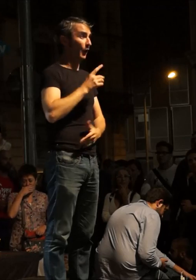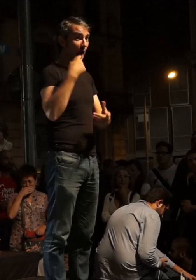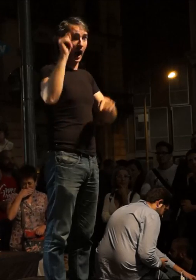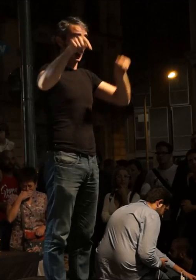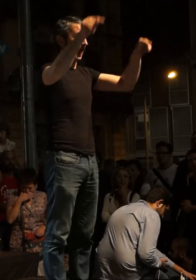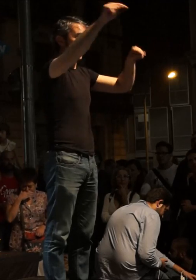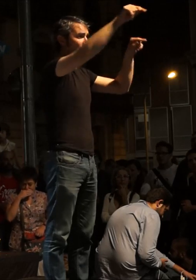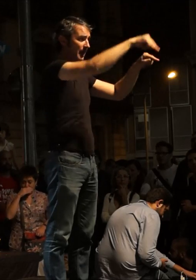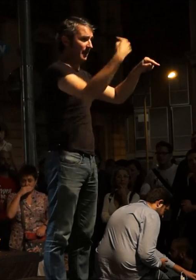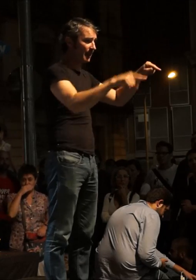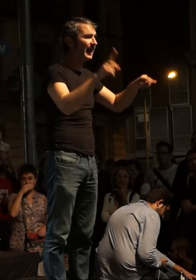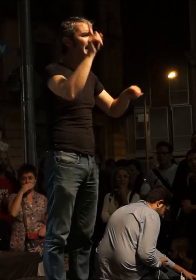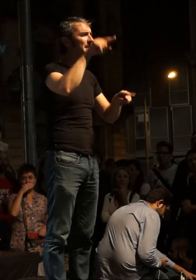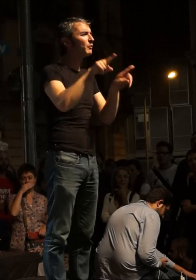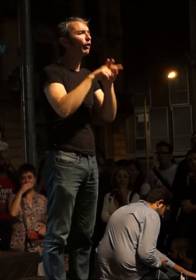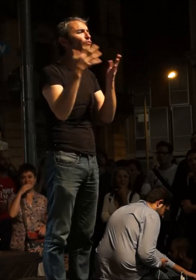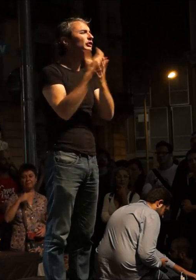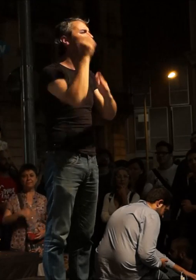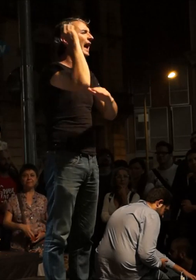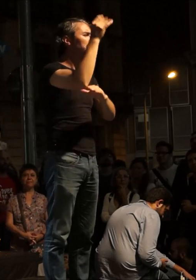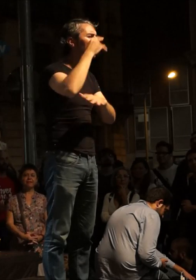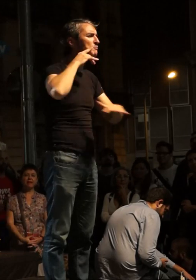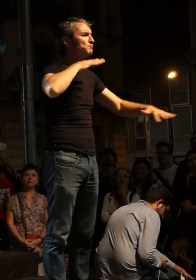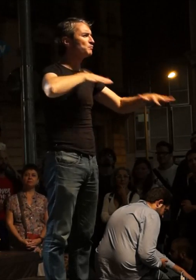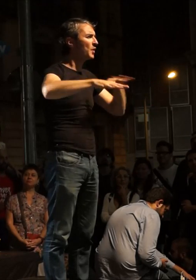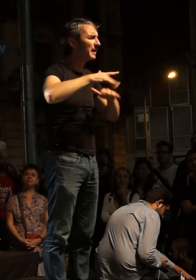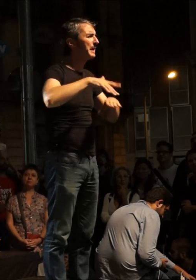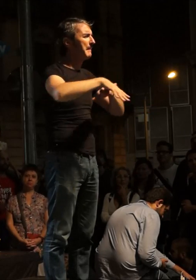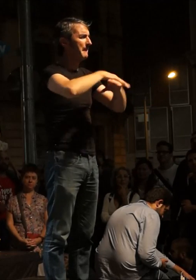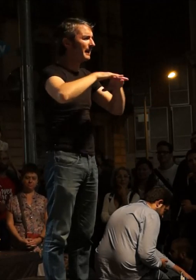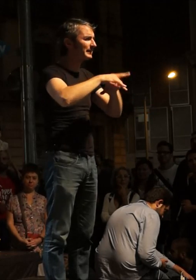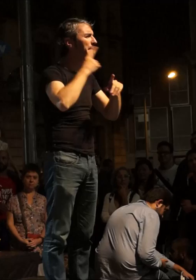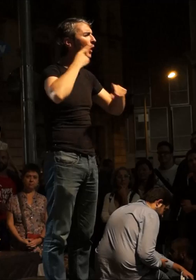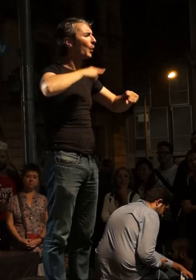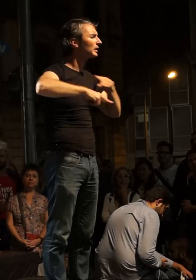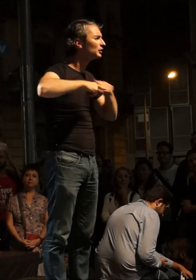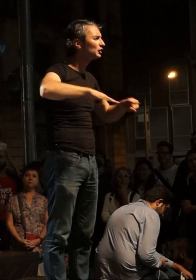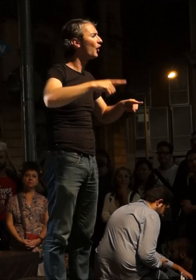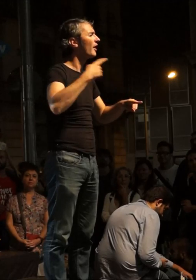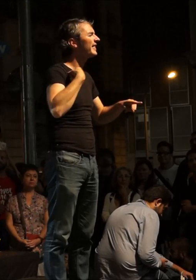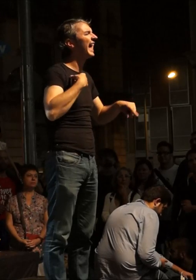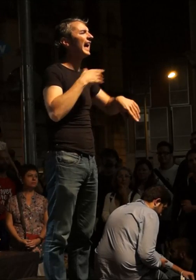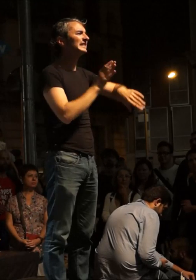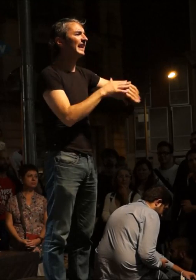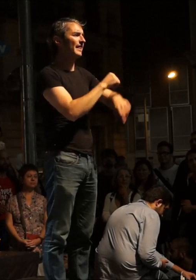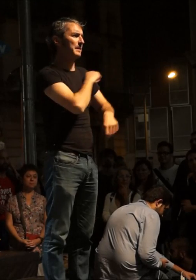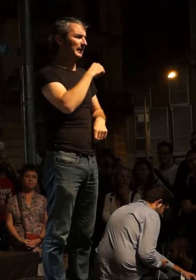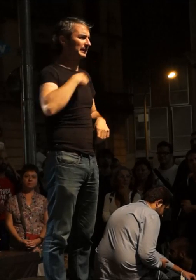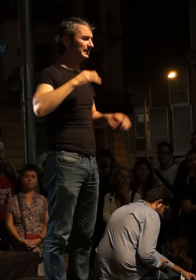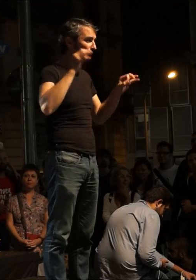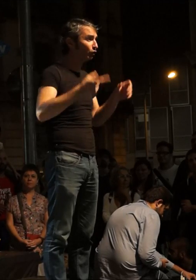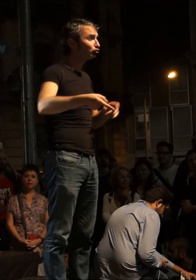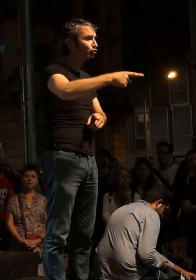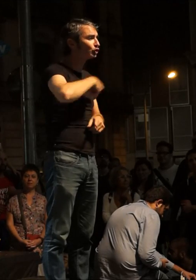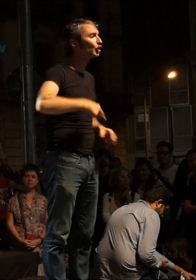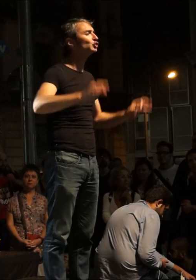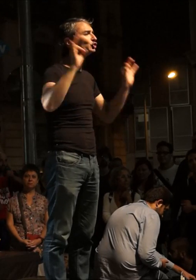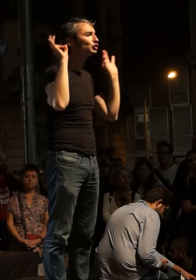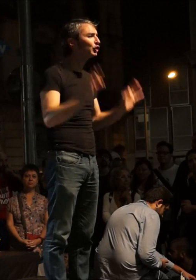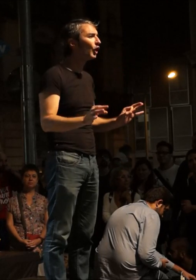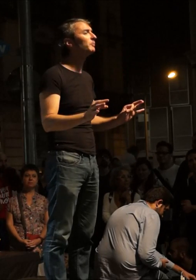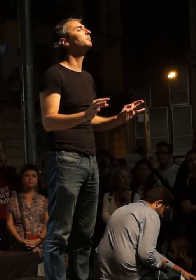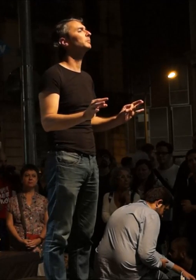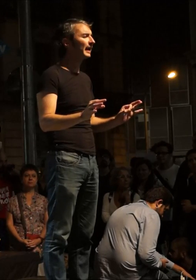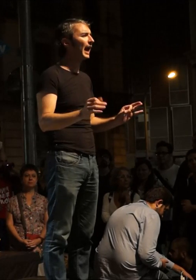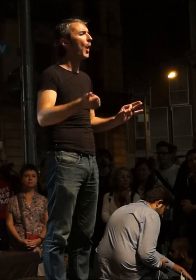aquí, per totes les assemblees, per tots els moviments de base, per les organitzacions de l'esquerra independentista. Som ara mateix